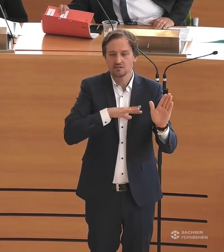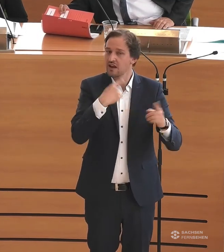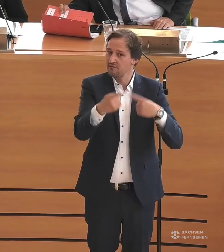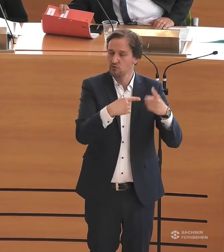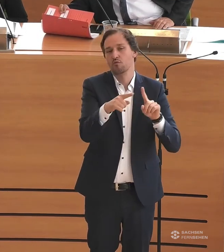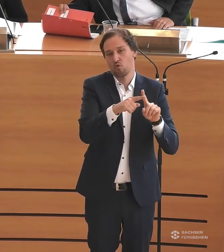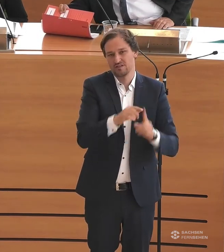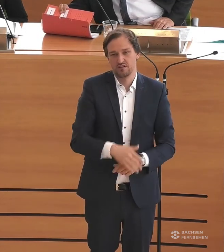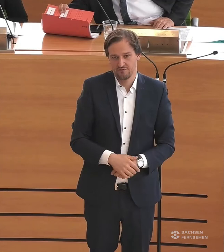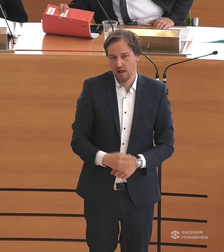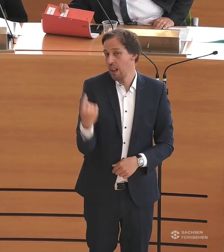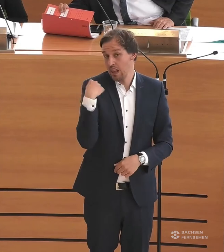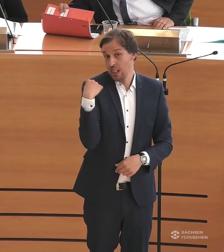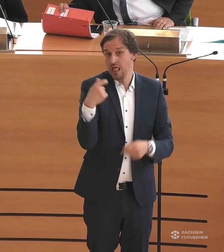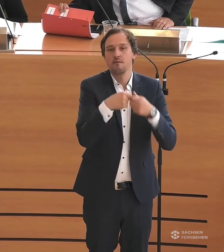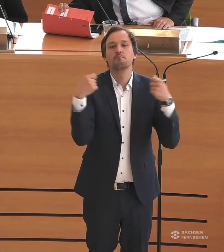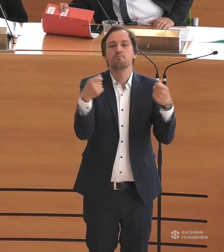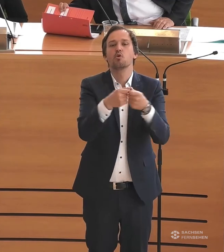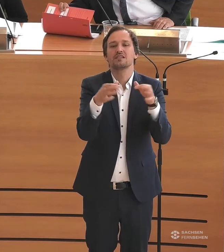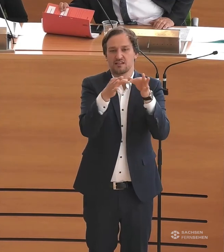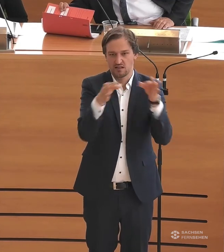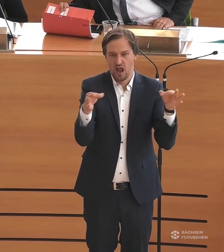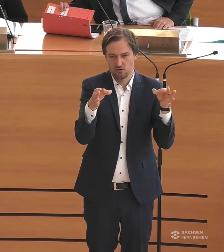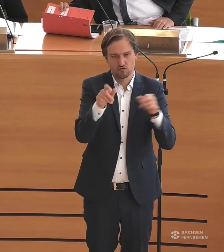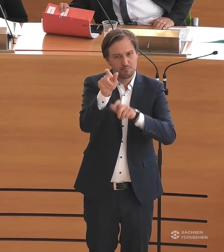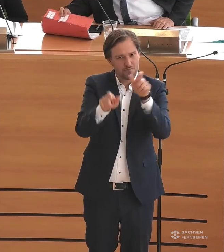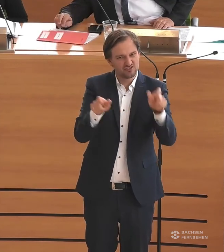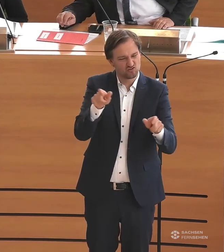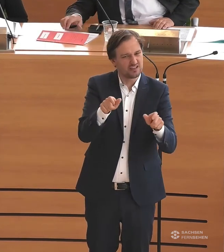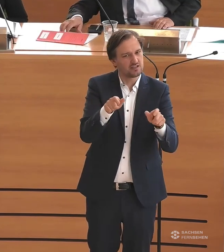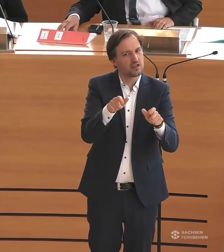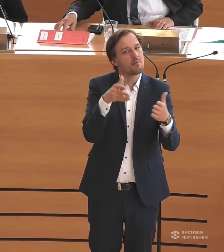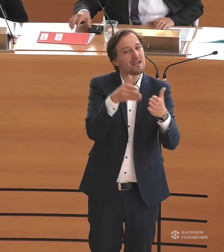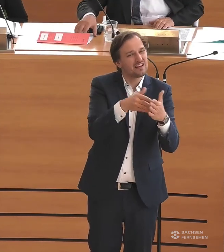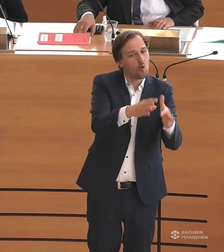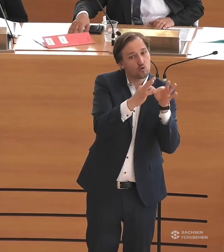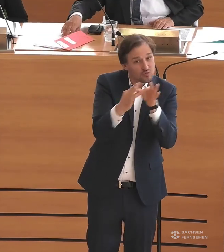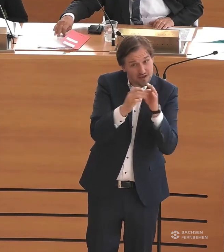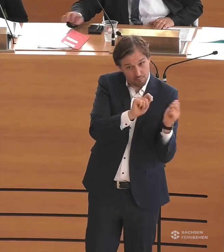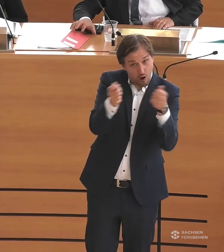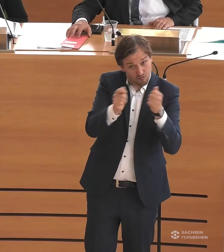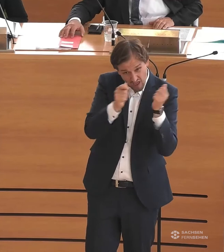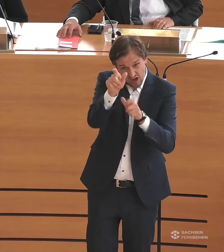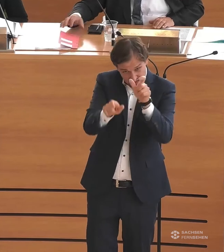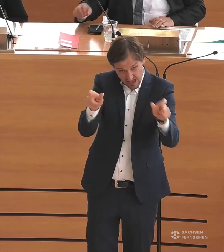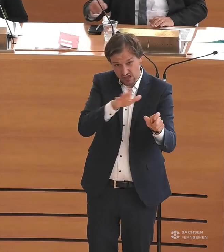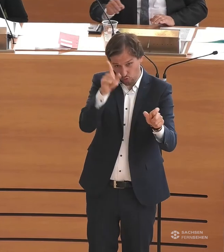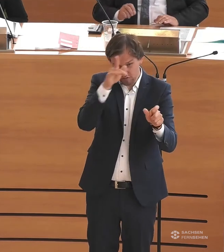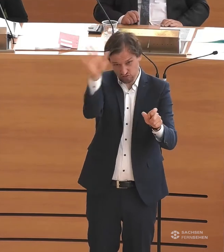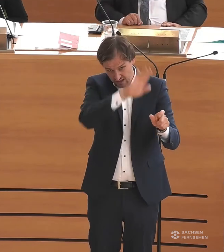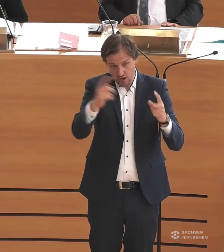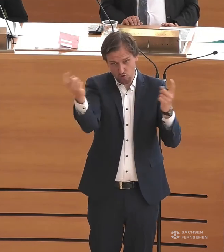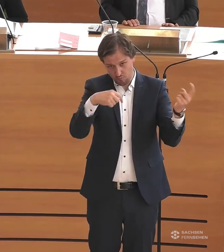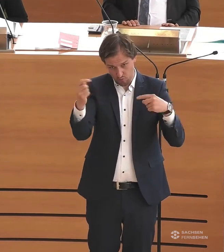durfte jüngst an der Bundestagung der Beauftragten für Menschen mit Behinderung teilnehmen. Und gerade unser Aktionsplan, der ja